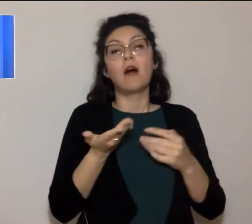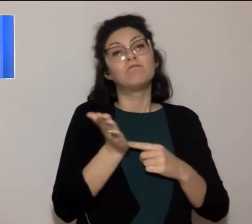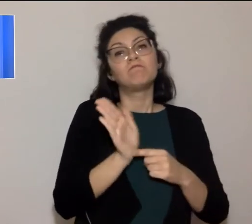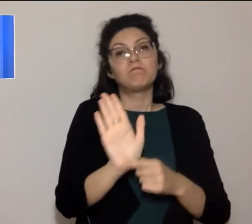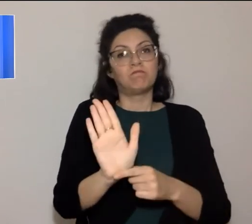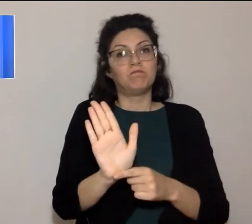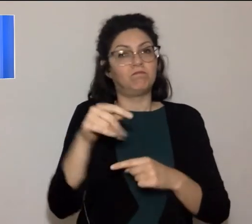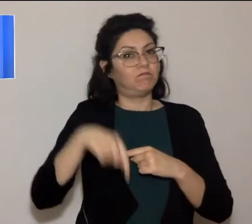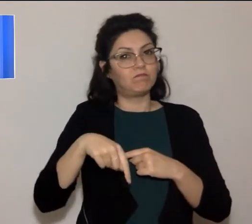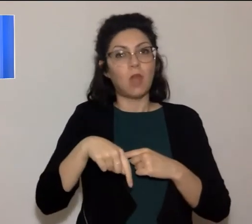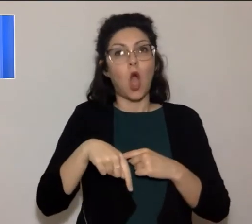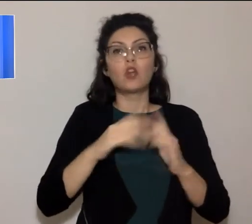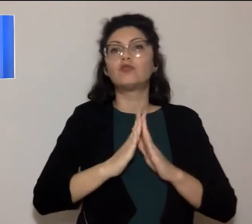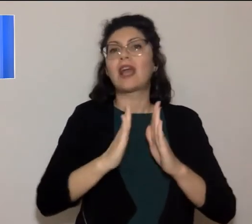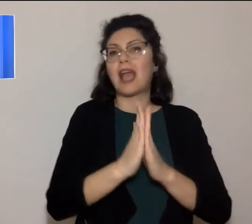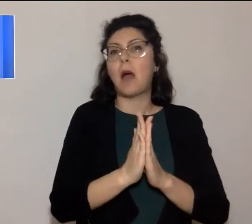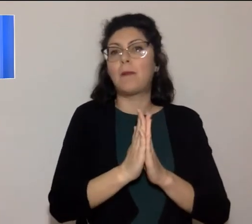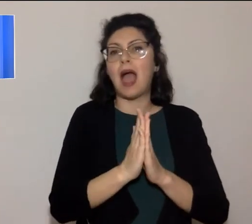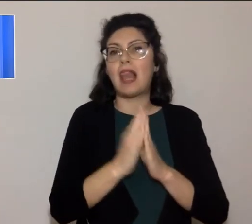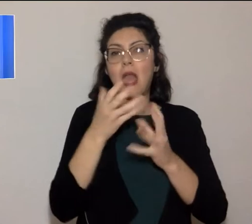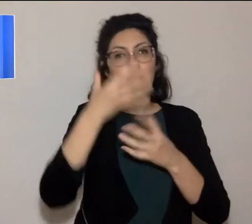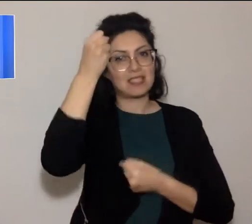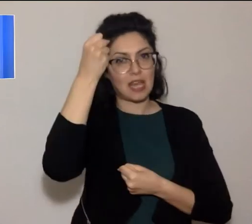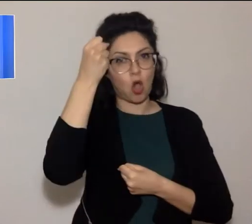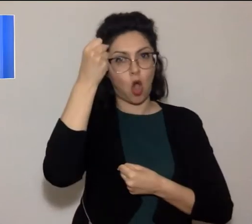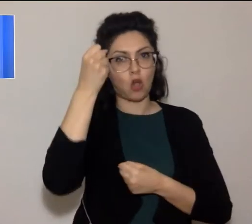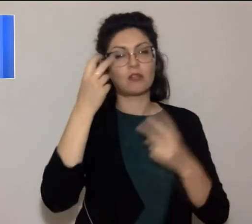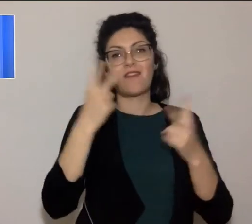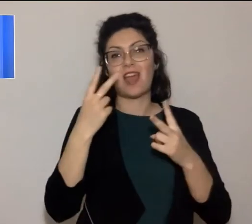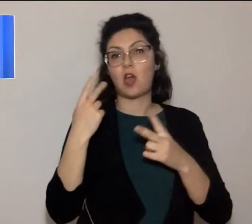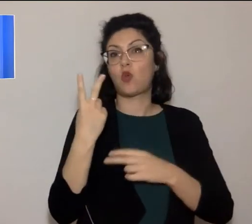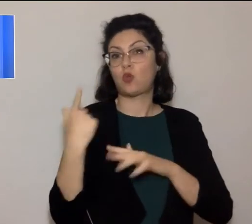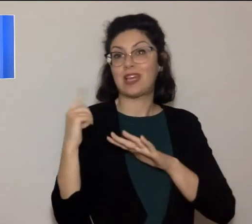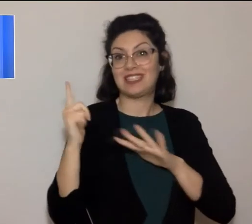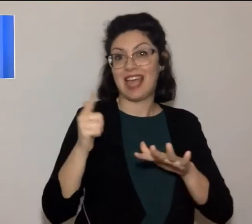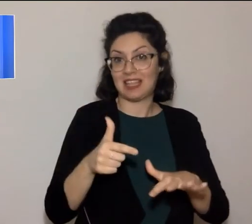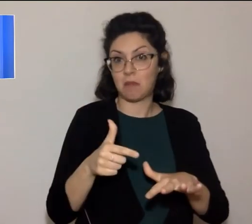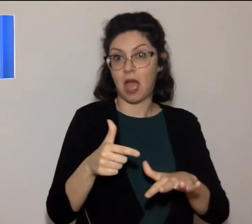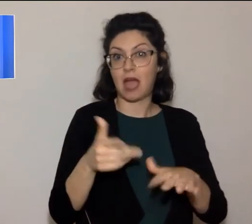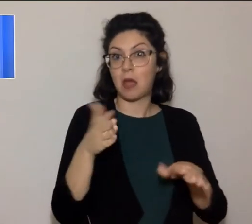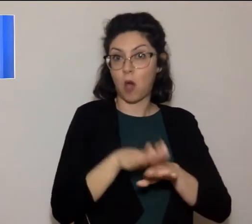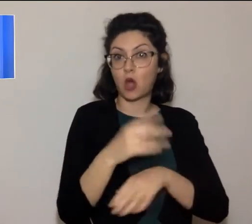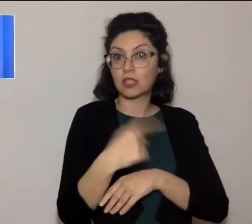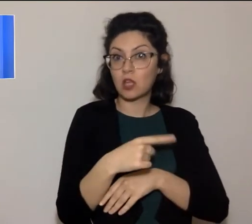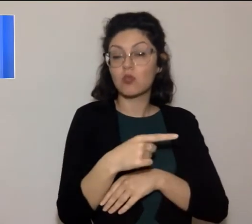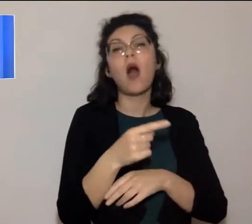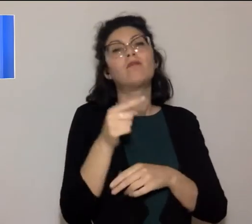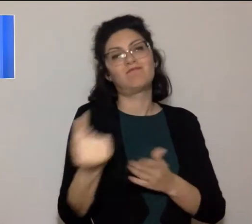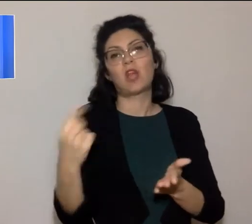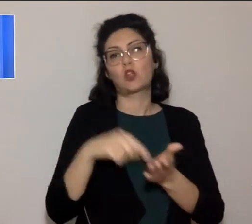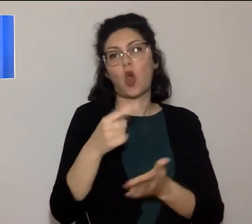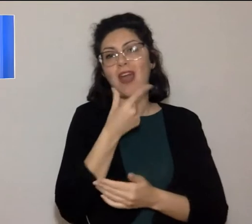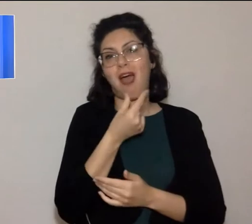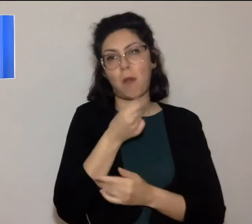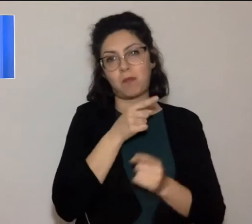cappelle della misericordia, dopo due settimane dalla morte quindi torna a Prato dove viveva con